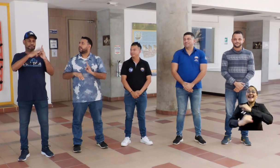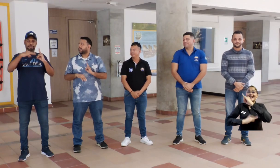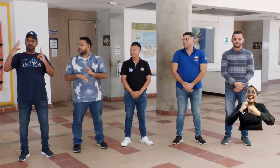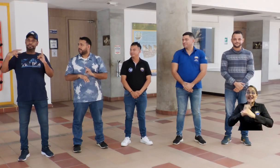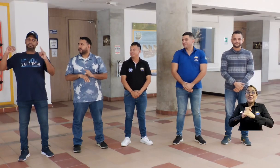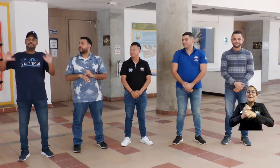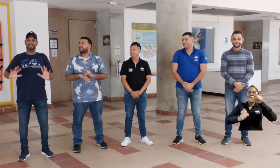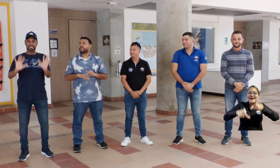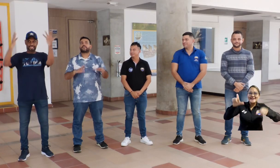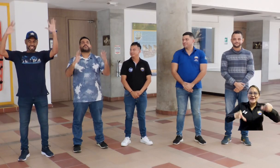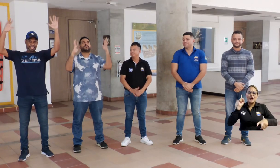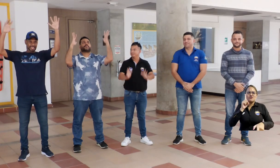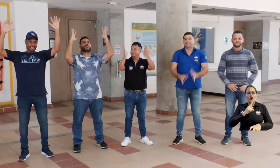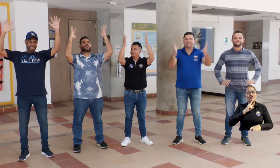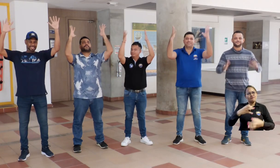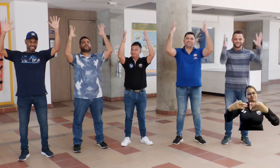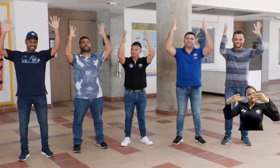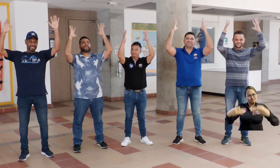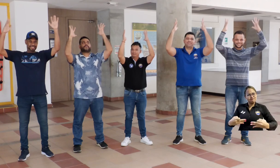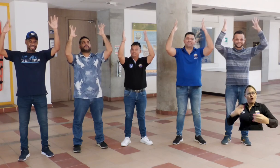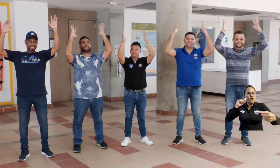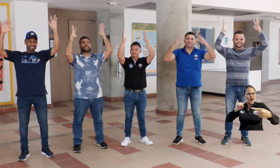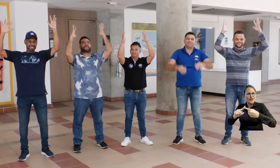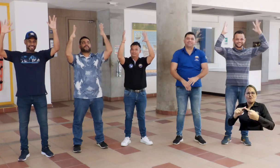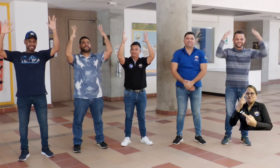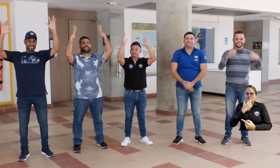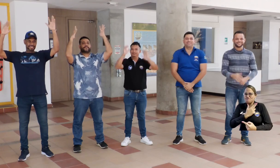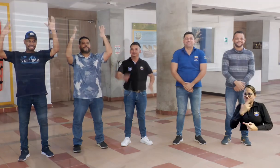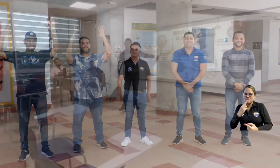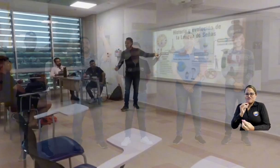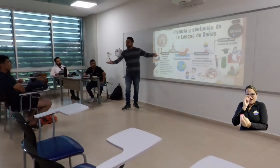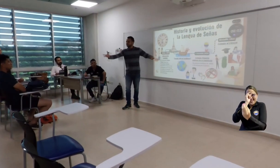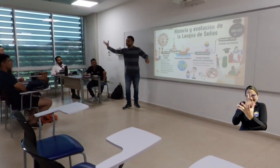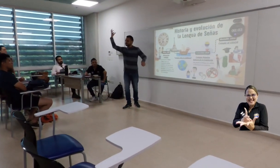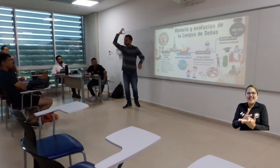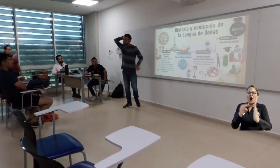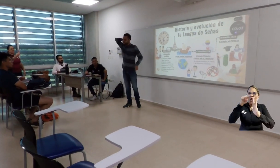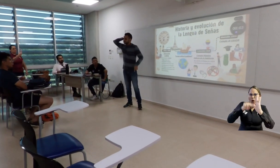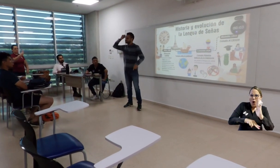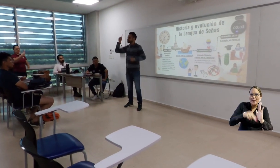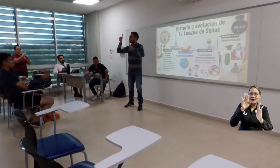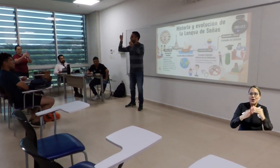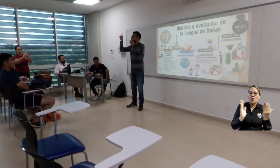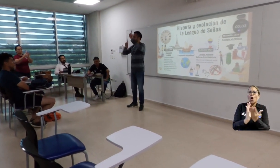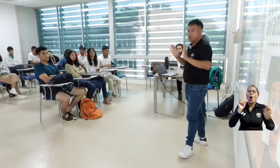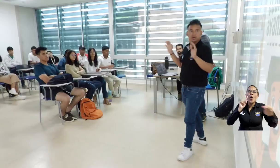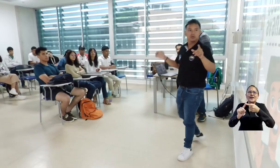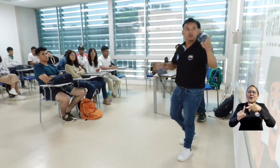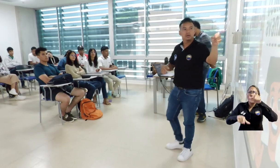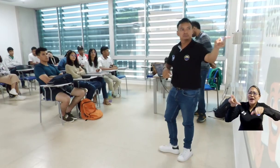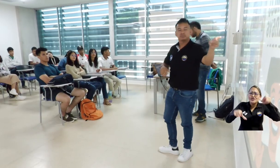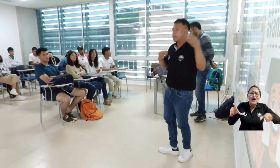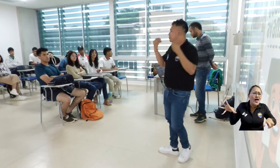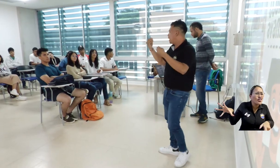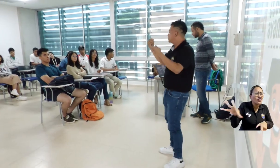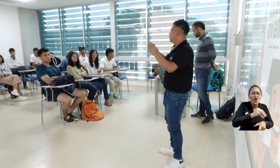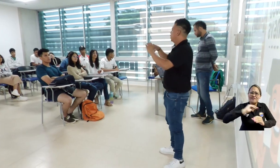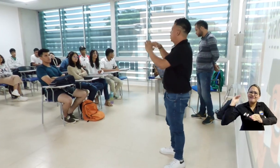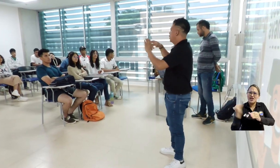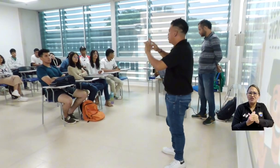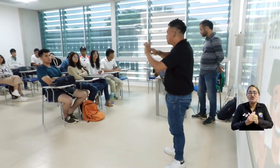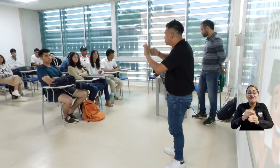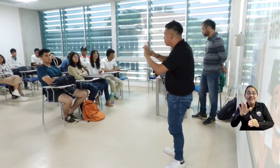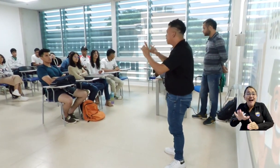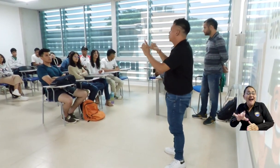Personas Sordas, reafirmando su compromiso con la diversidad y la promoción de políticas educativas que favorezcan a todas las personas sin